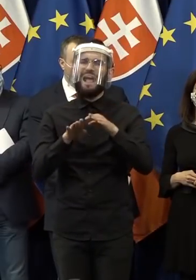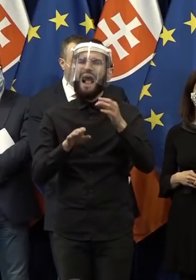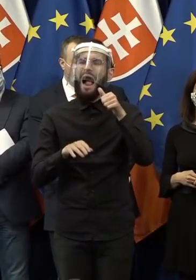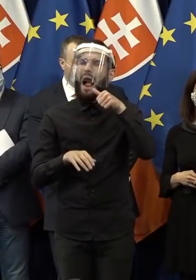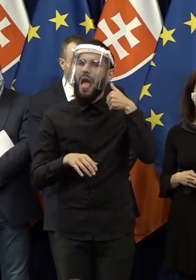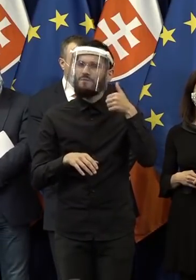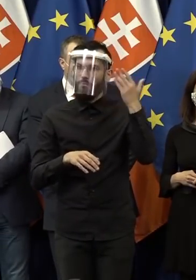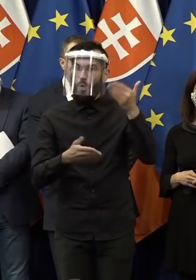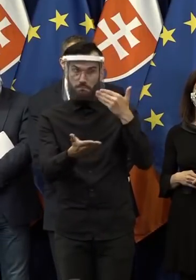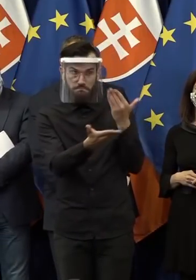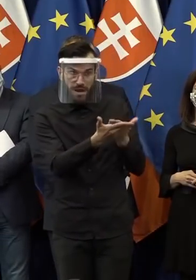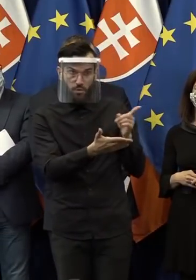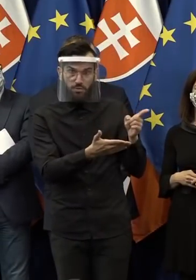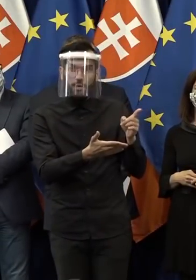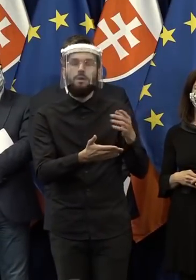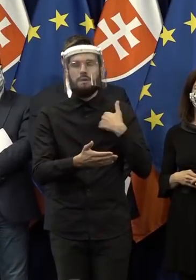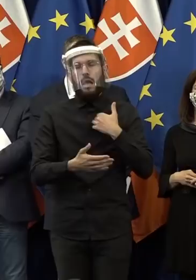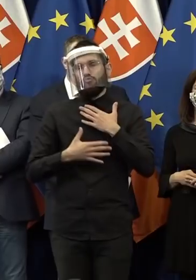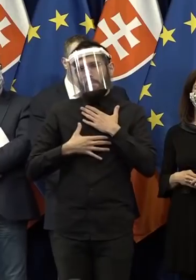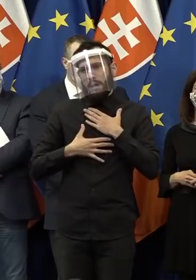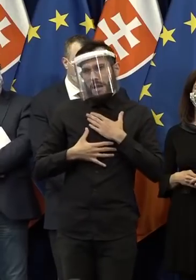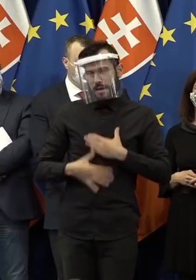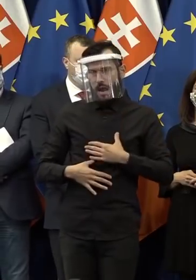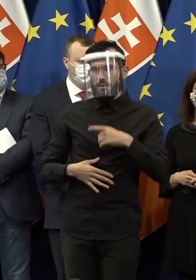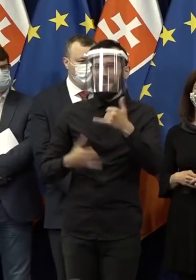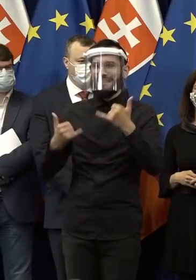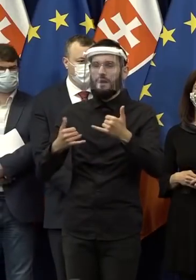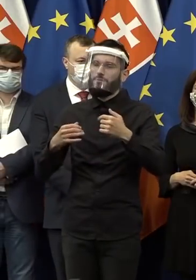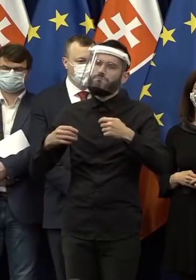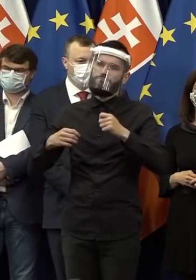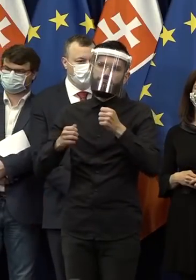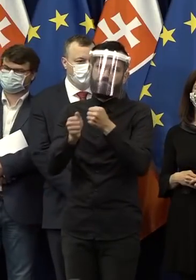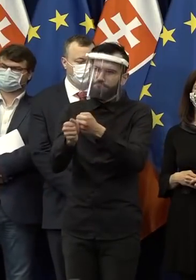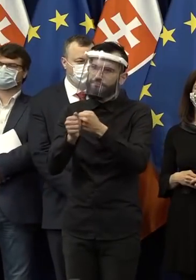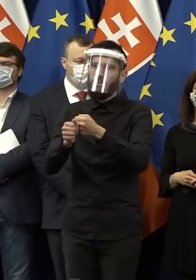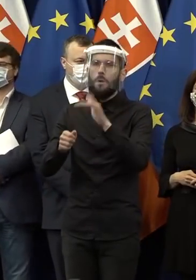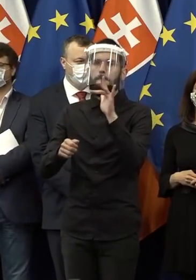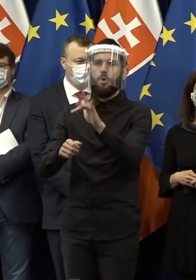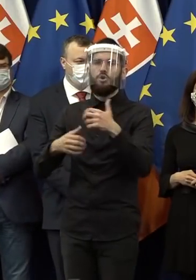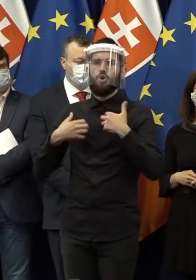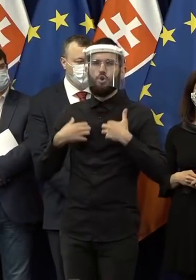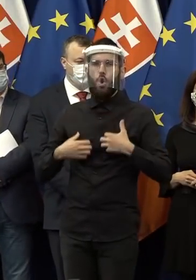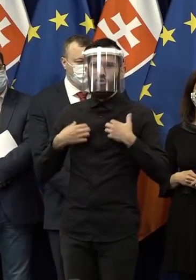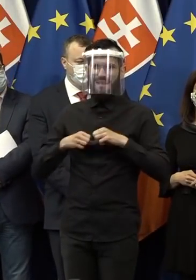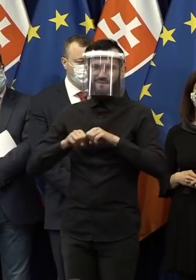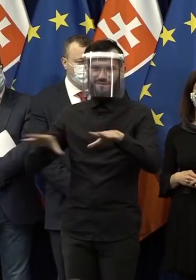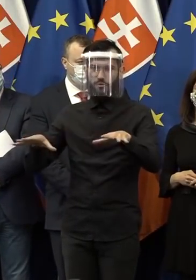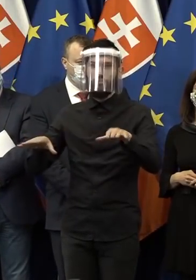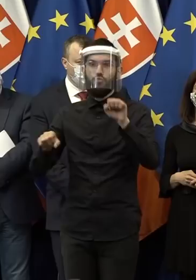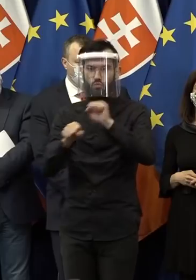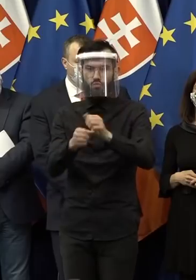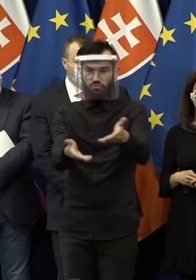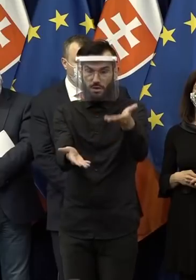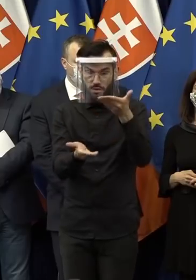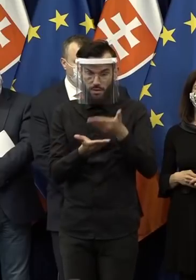Sme radi, že momentálne máme toľko nemocnic, koľko máme, bojujeme teraz koronakrízov. Určite v tej podobe, ako bola predložená sa do